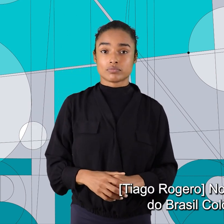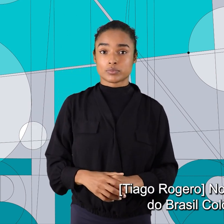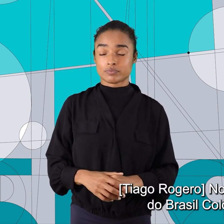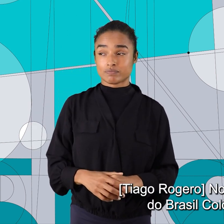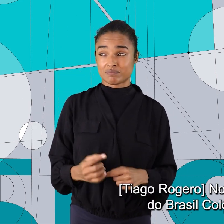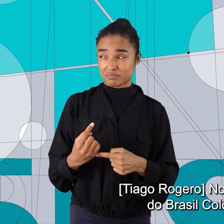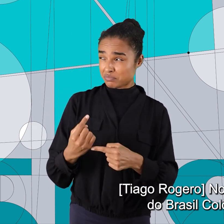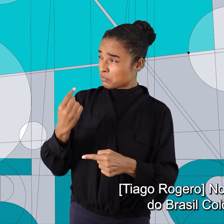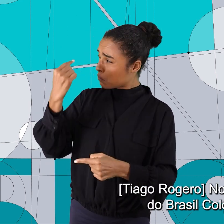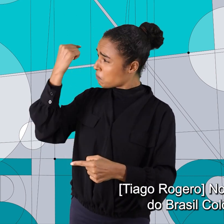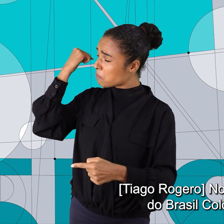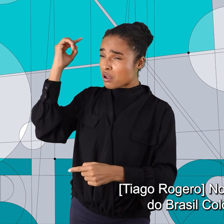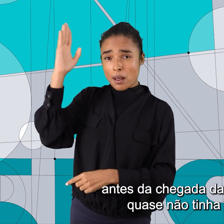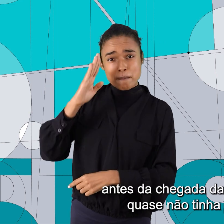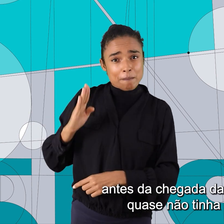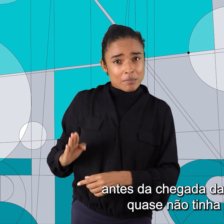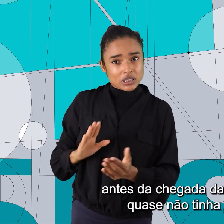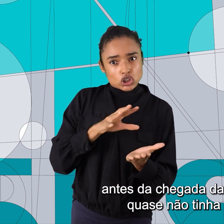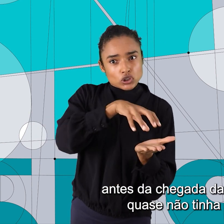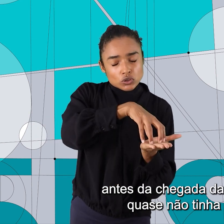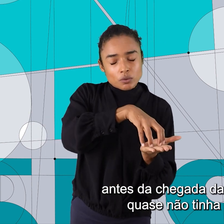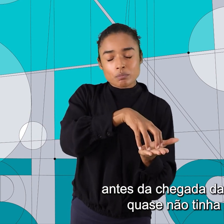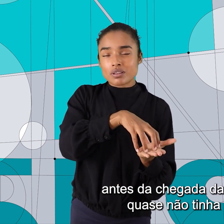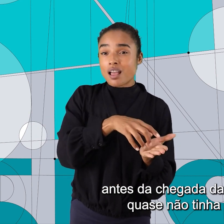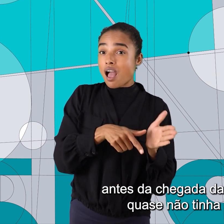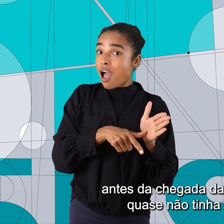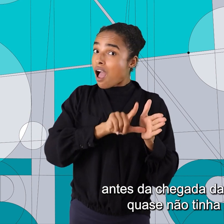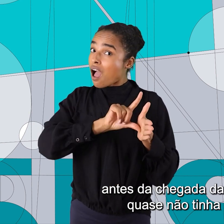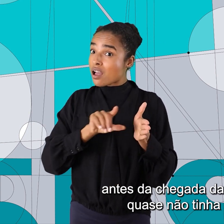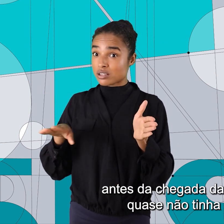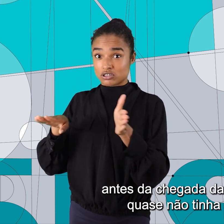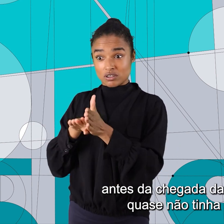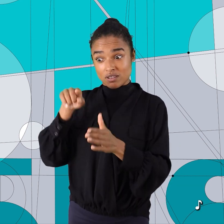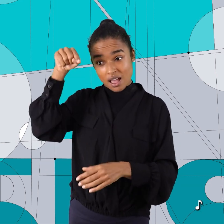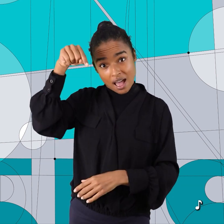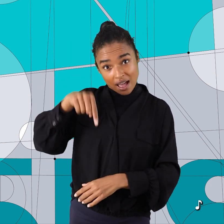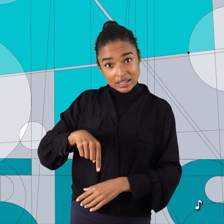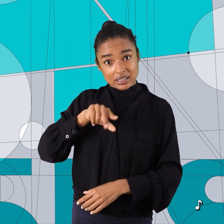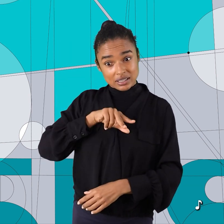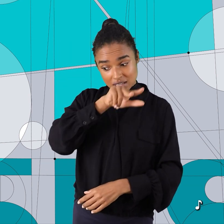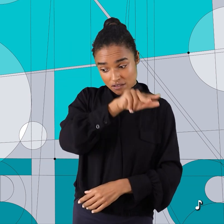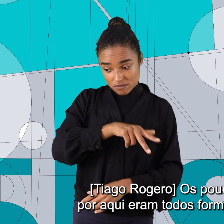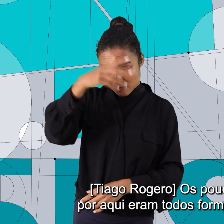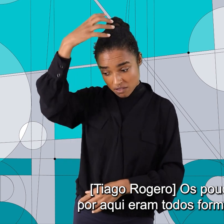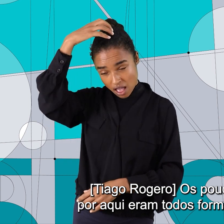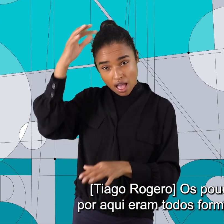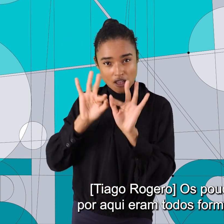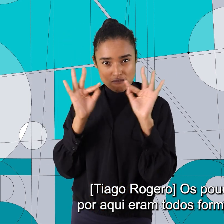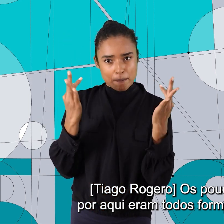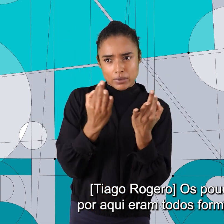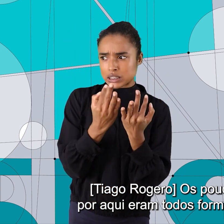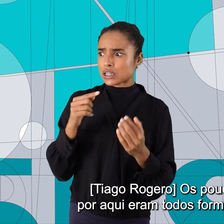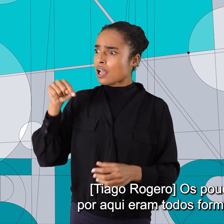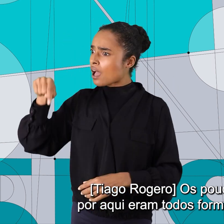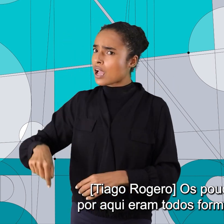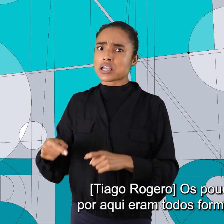Nos tempos do Brasil Colônia, antes da chegada da família real, quase não tinha médico. Os poucos que